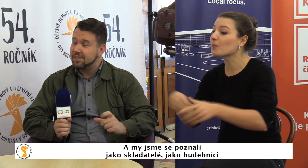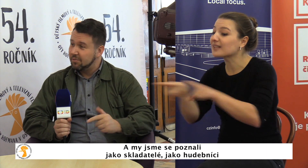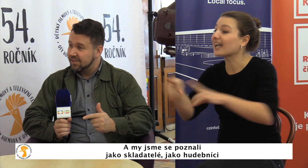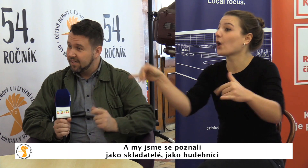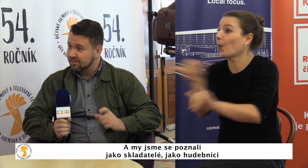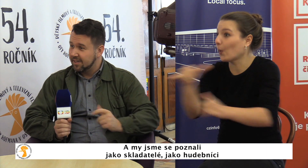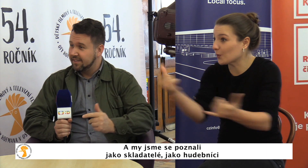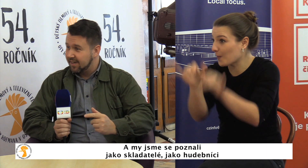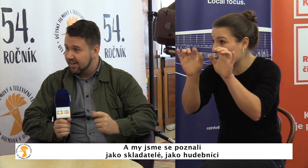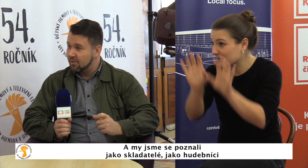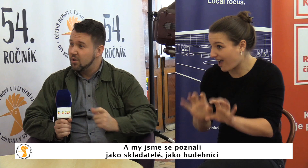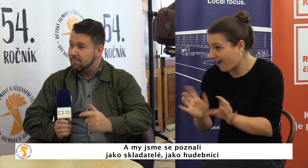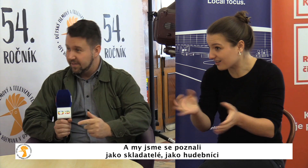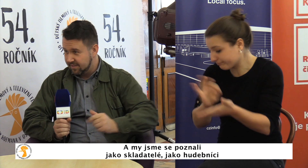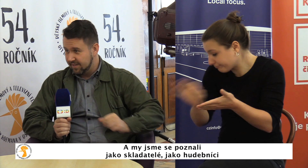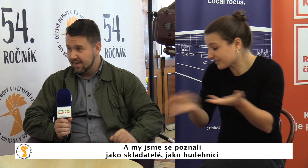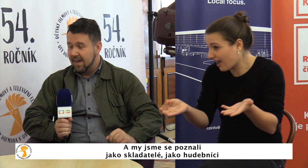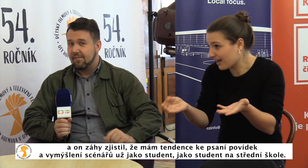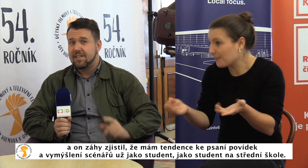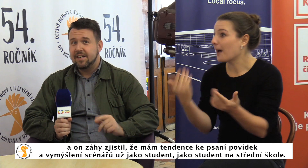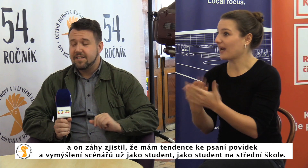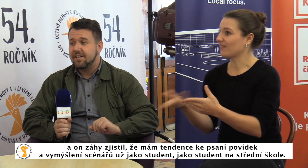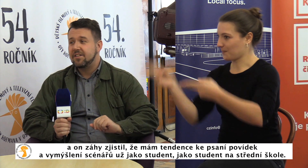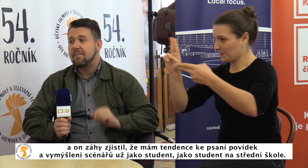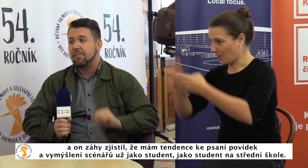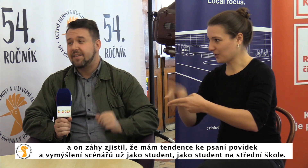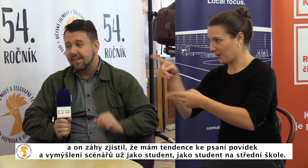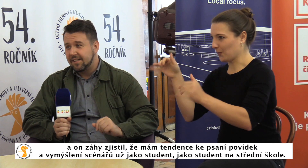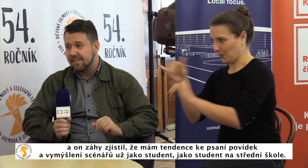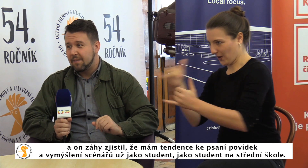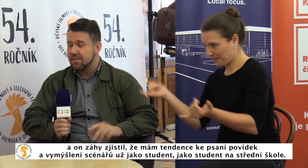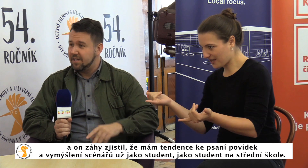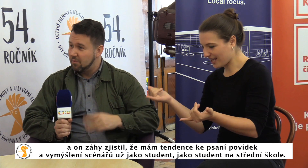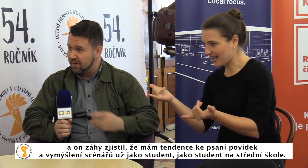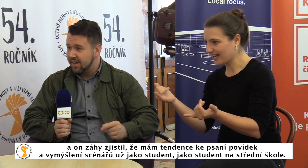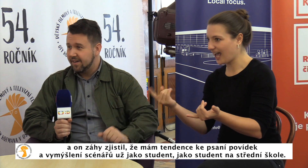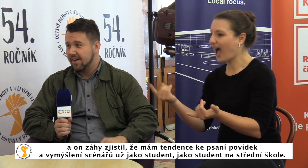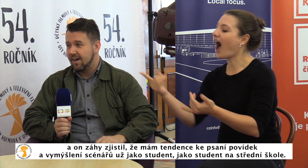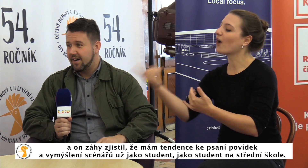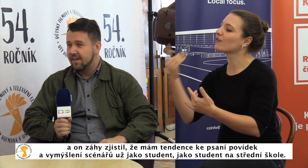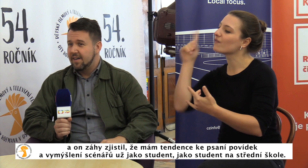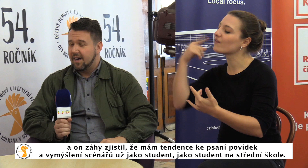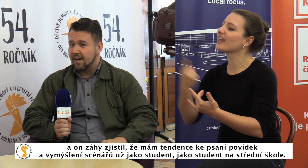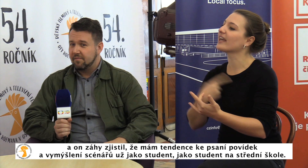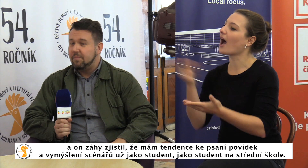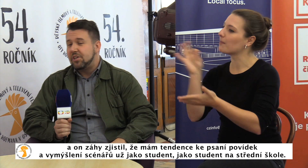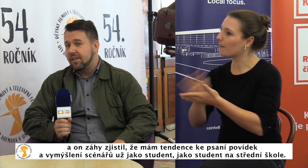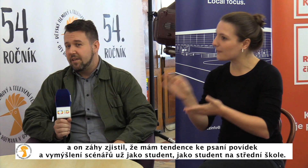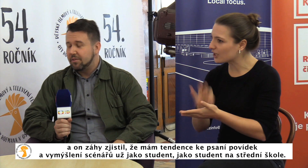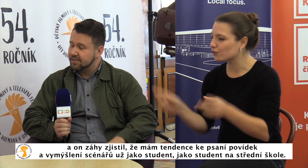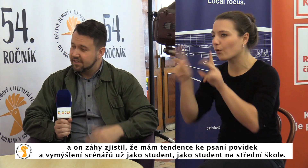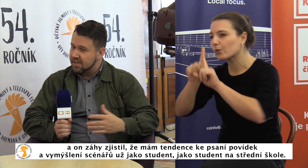A my jsme se poznali jako skladatelé, jako hudebníci. A on záhy zjistil, že mám i tendence psaní povídek a